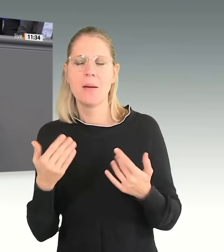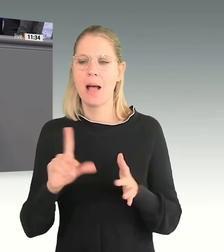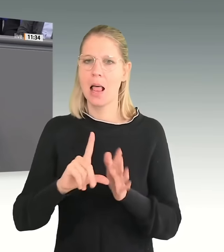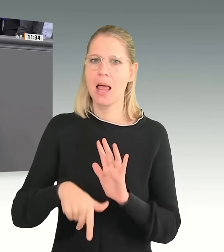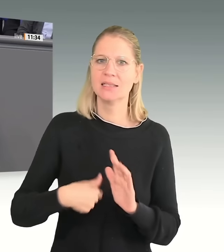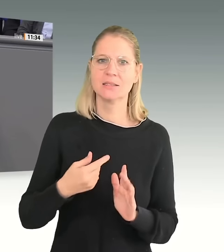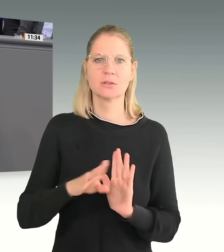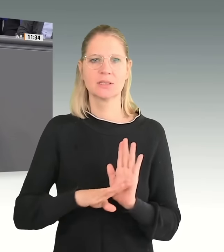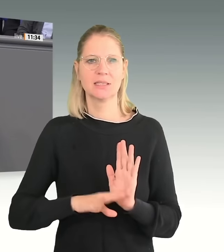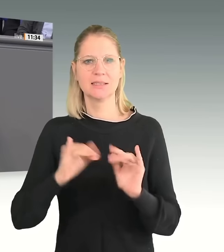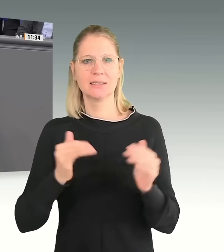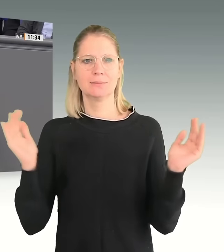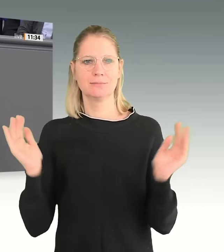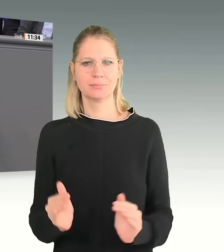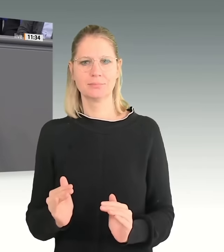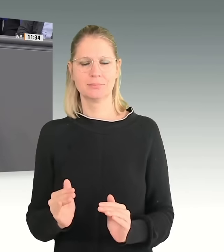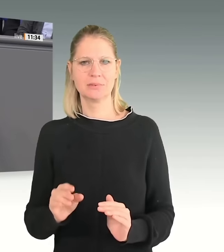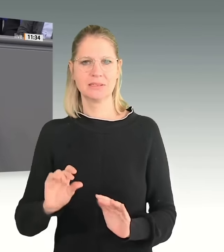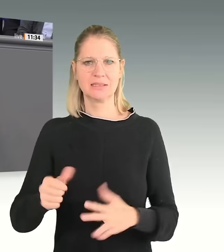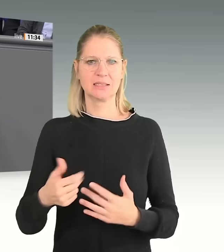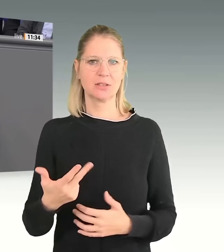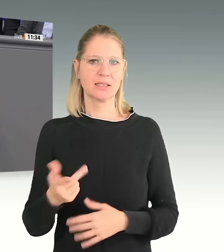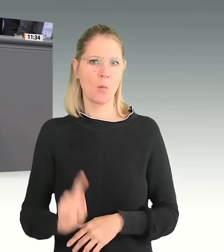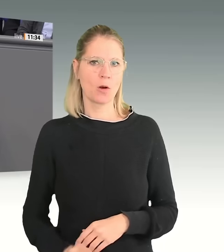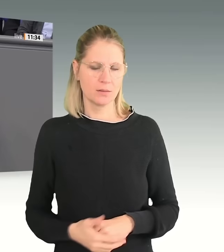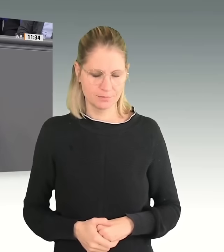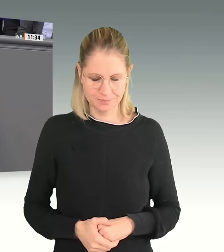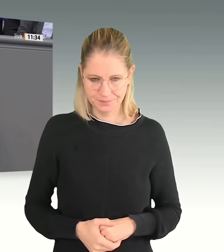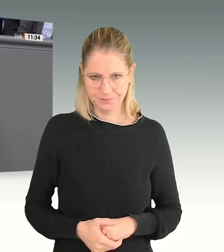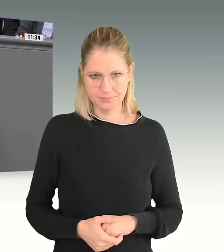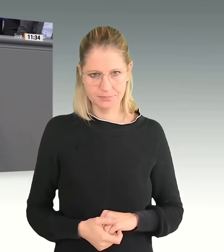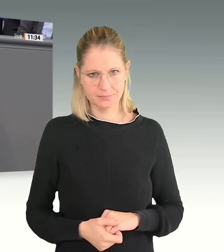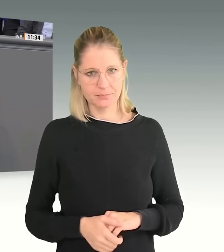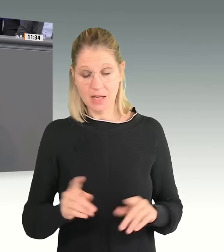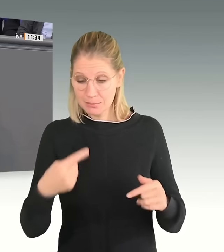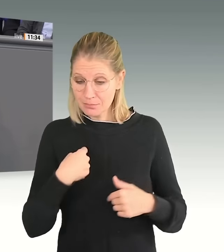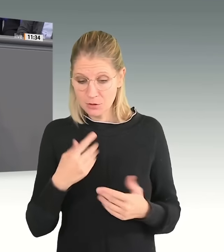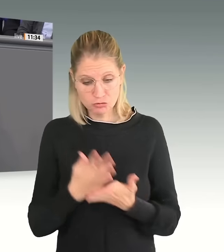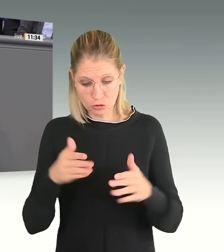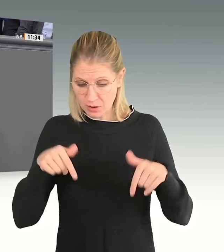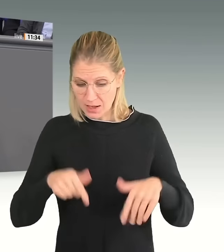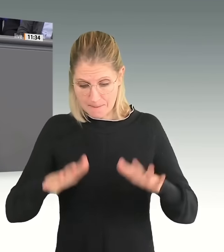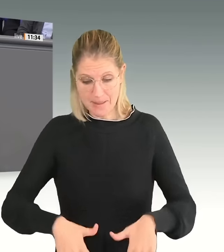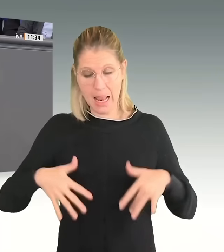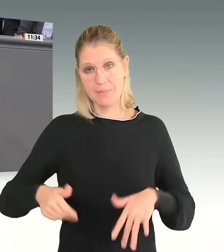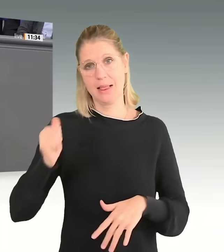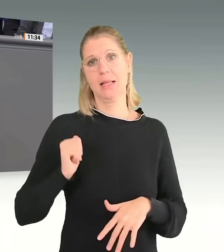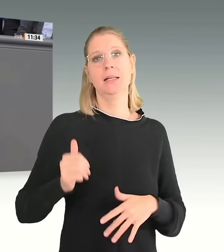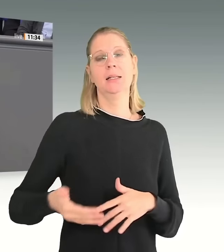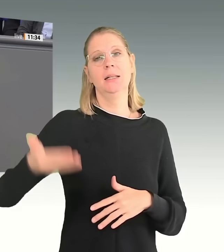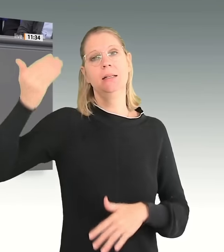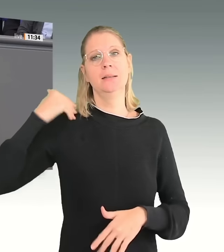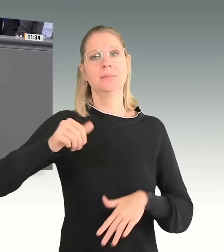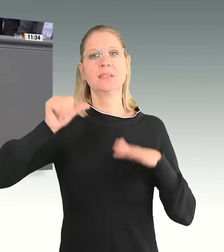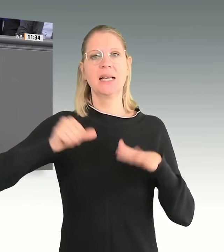Monate gegangen sind. Aber ich habe bereits hier im Parlament am 16. November die Kollegin